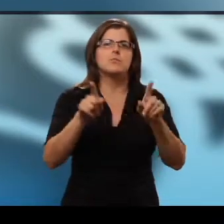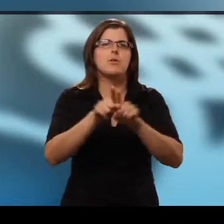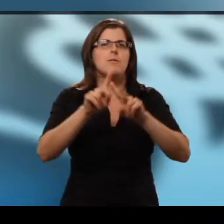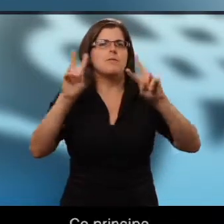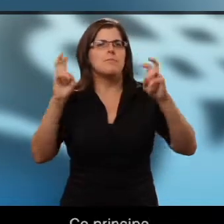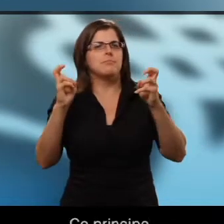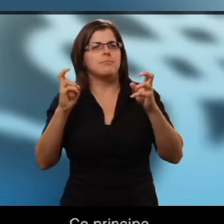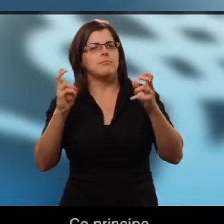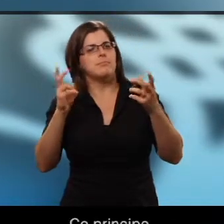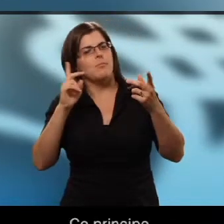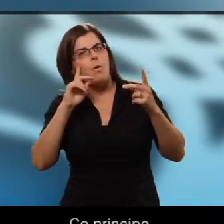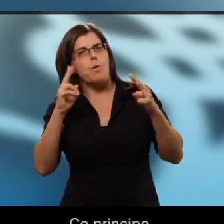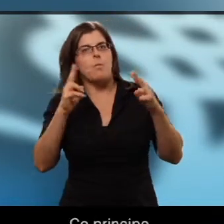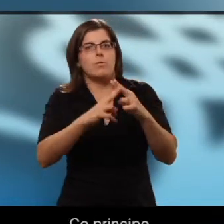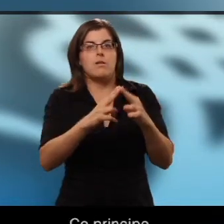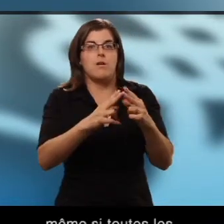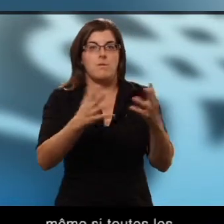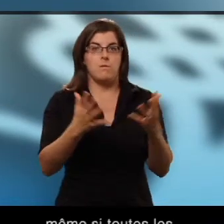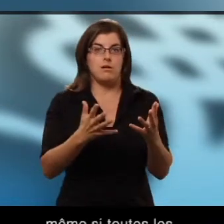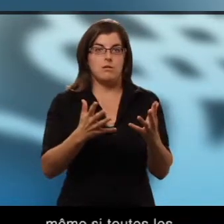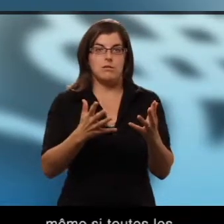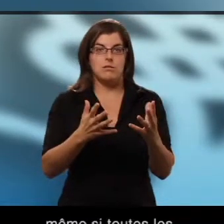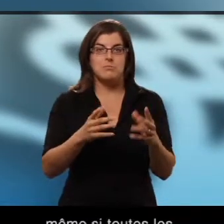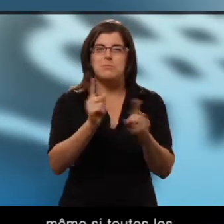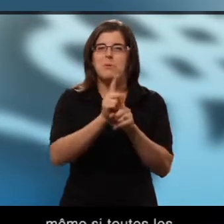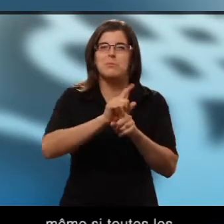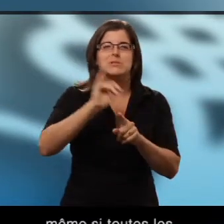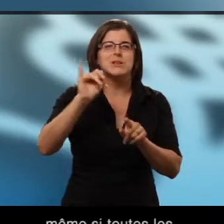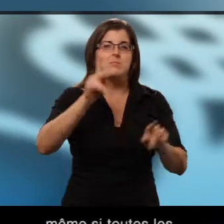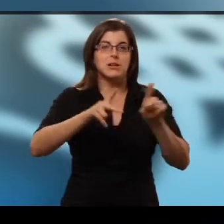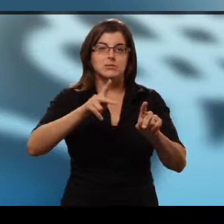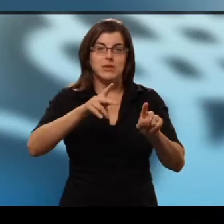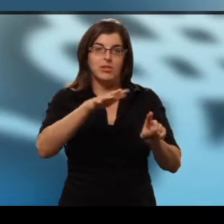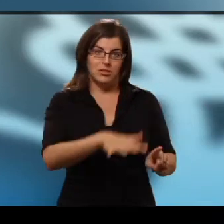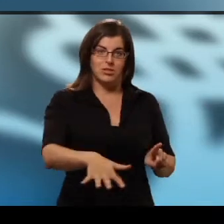Ce principe reconnaît que, même si toutes les personnes ont droit à un traitement égal,